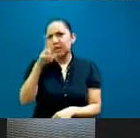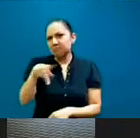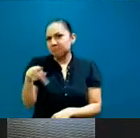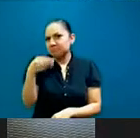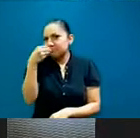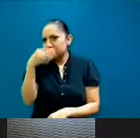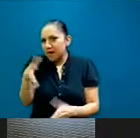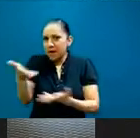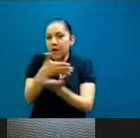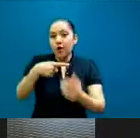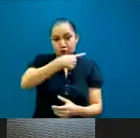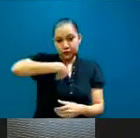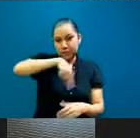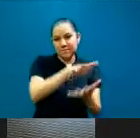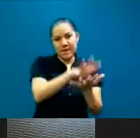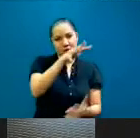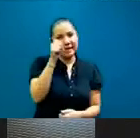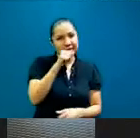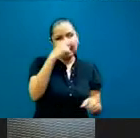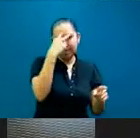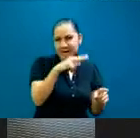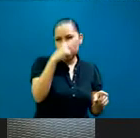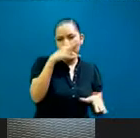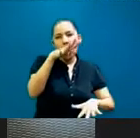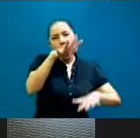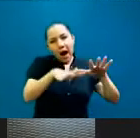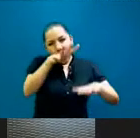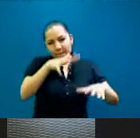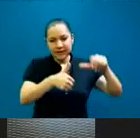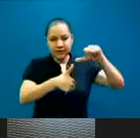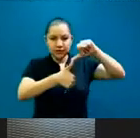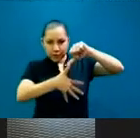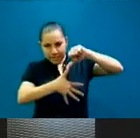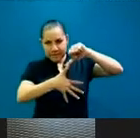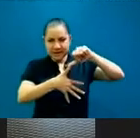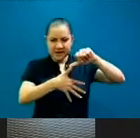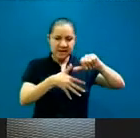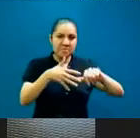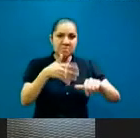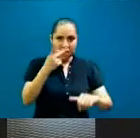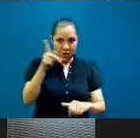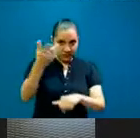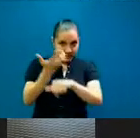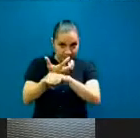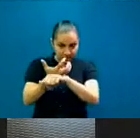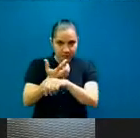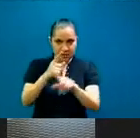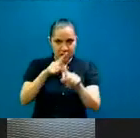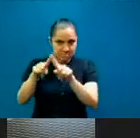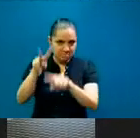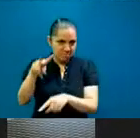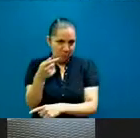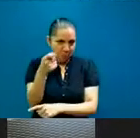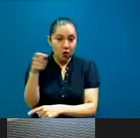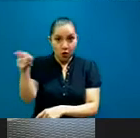de repente, alguna persona de Sudamérica. poca participación habíamos tenido de gente de Estados Unidos, y con José ha sido, pues, una experiencia muy rica,